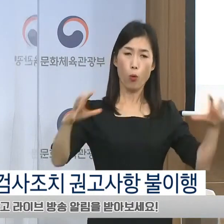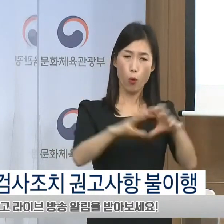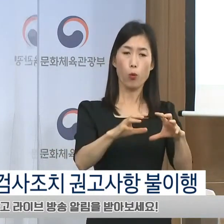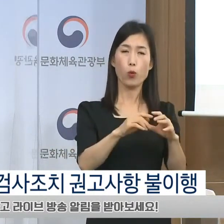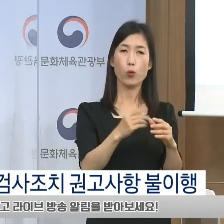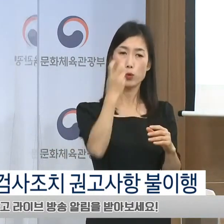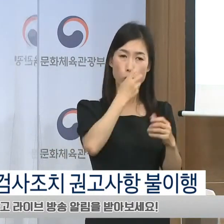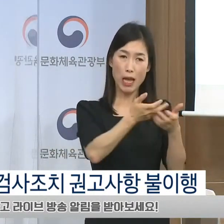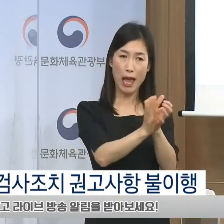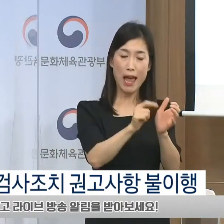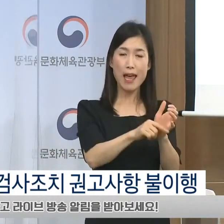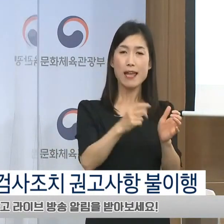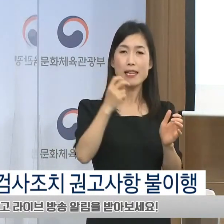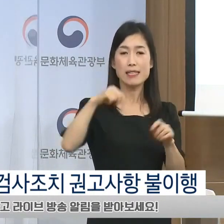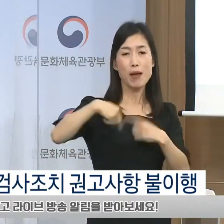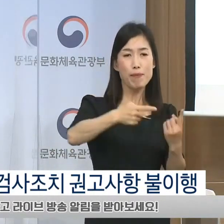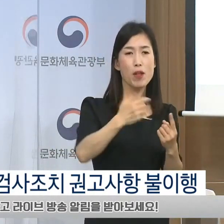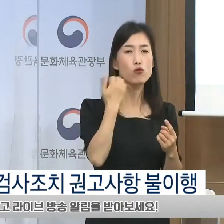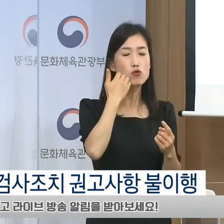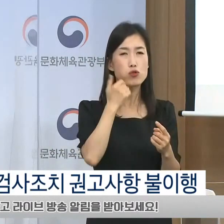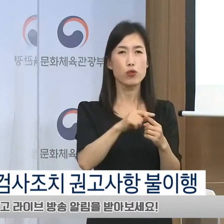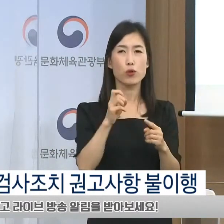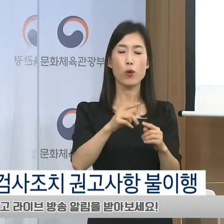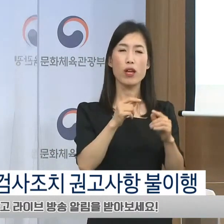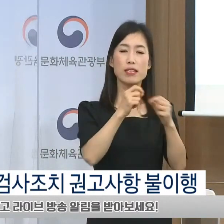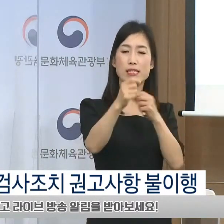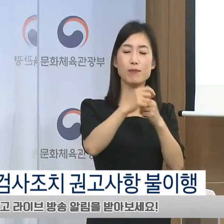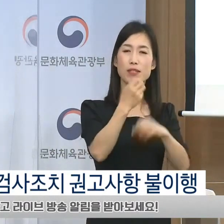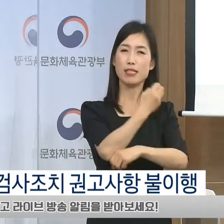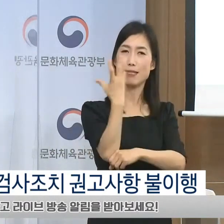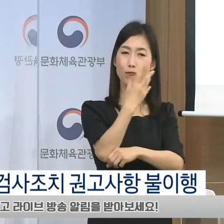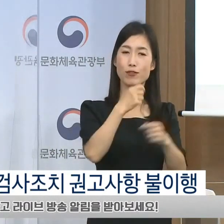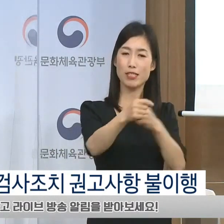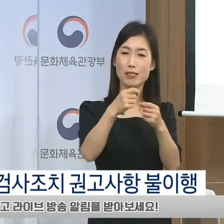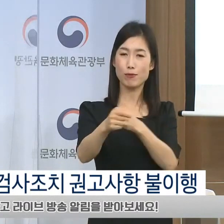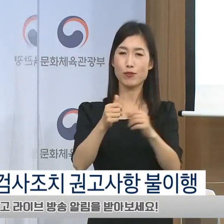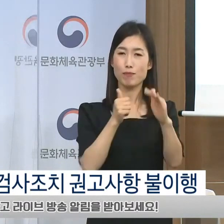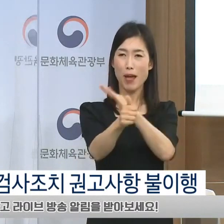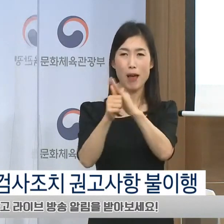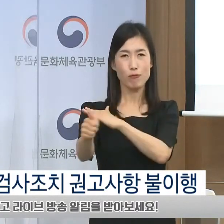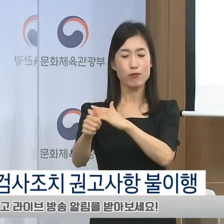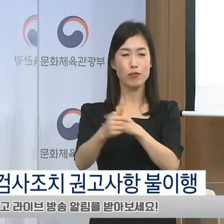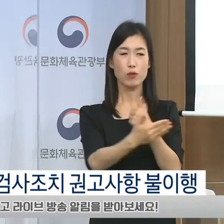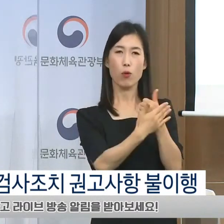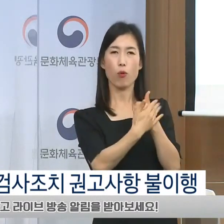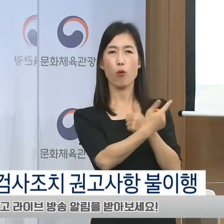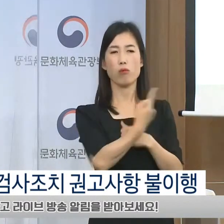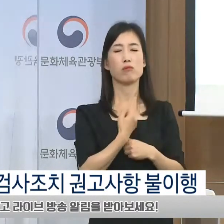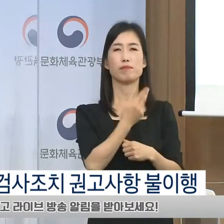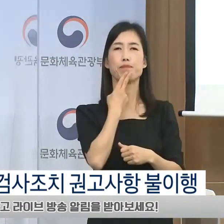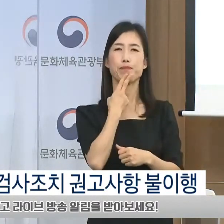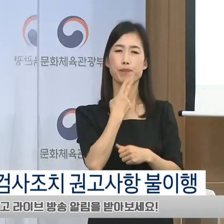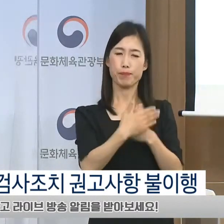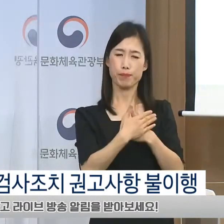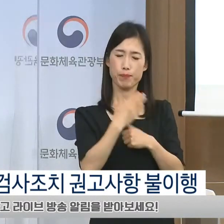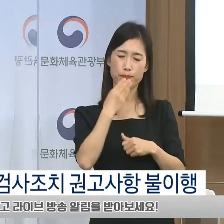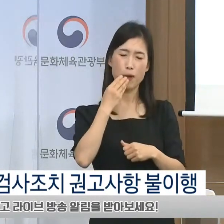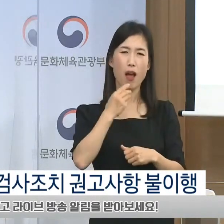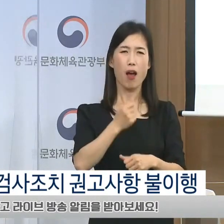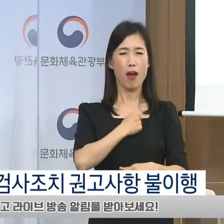참여하는 문제나 현장 지국 방문 등에 있어 지속적으로 협조하지 않는 모습을 보였습니다.